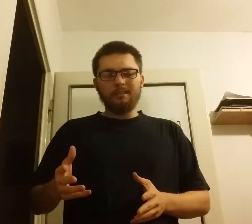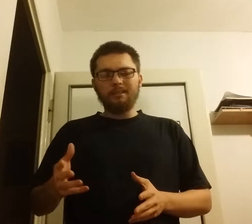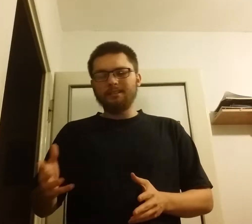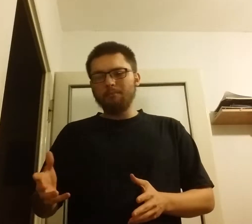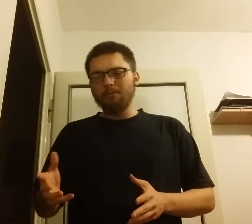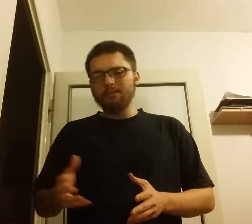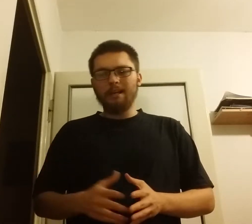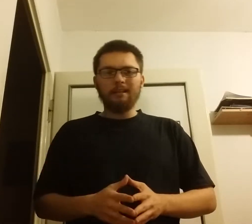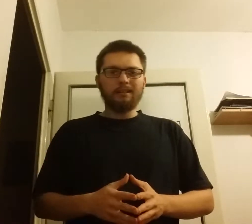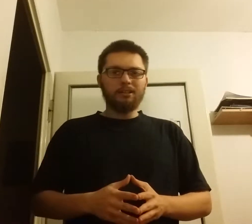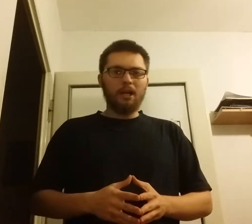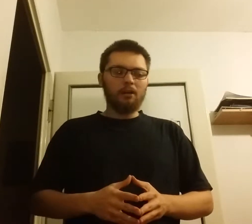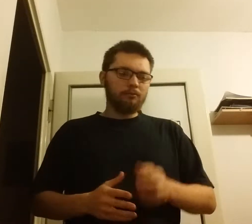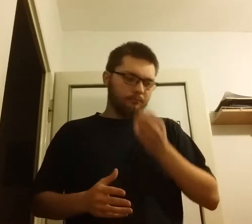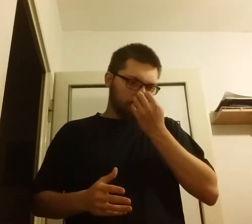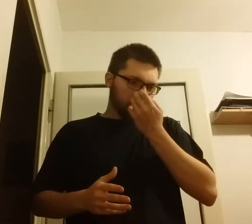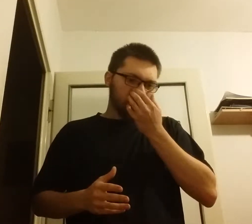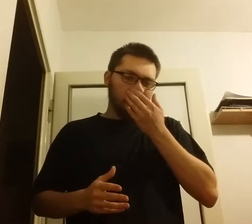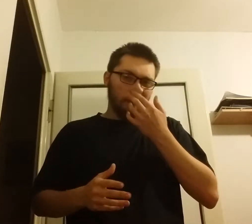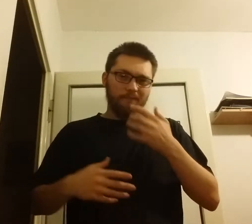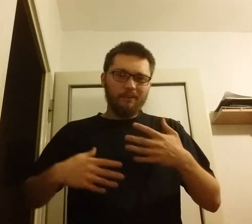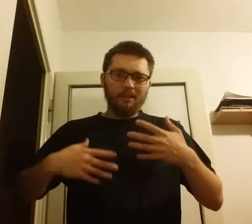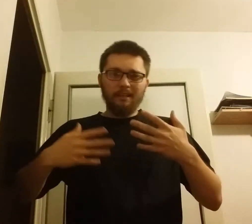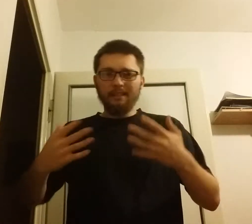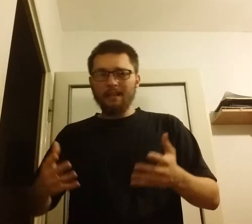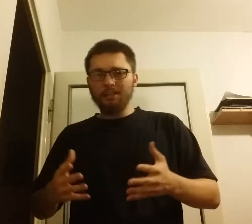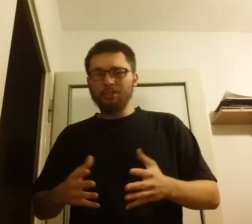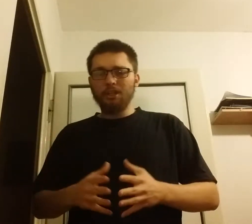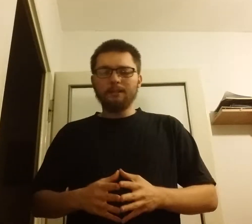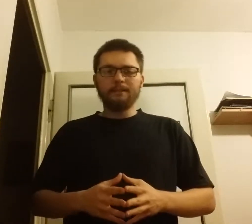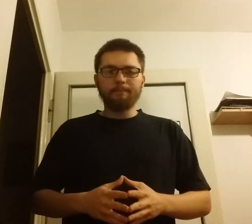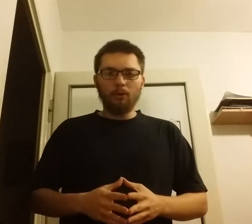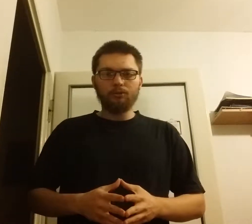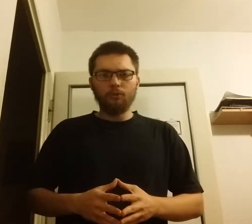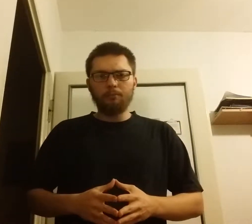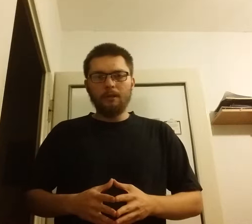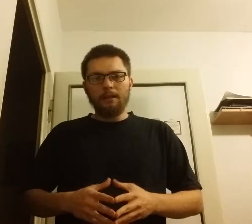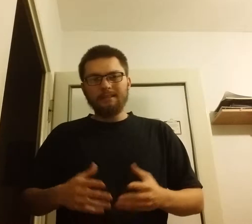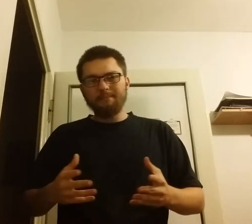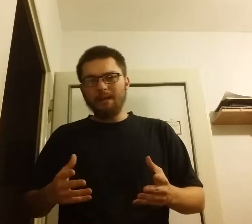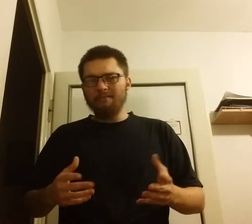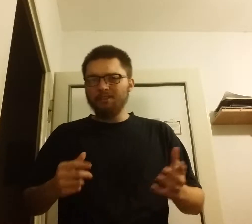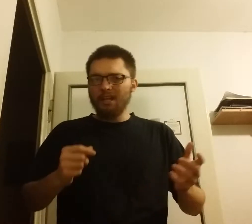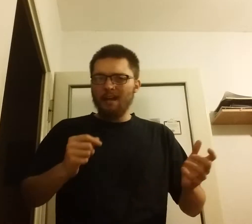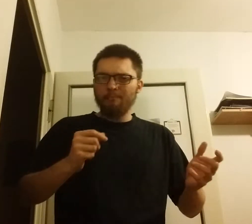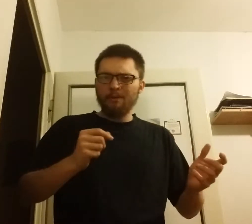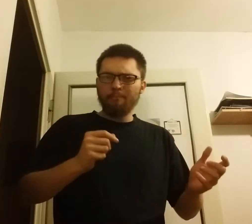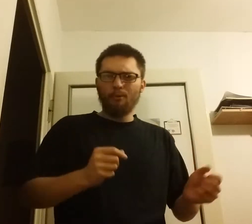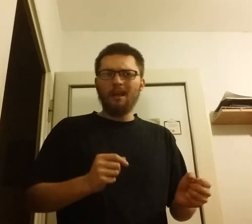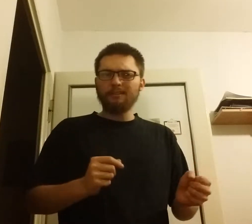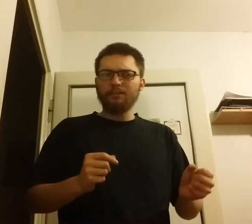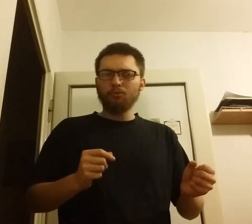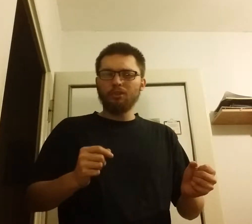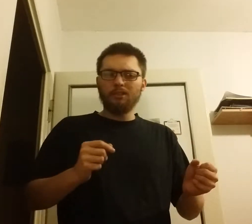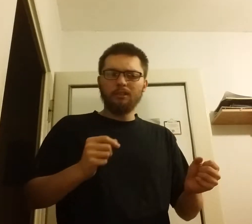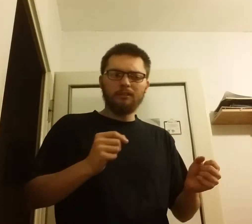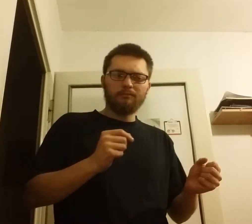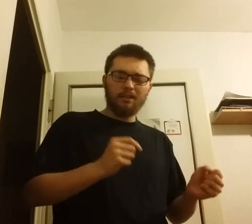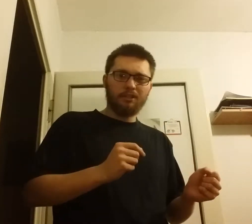zaborca chciał w jakiś sposób sprawić, aby Polacy służyli właśnie